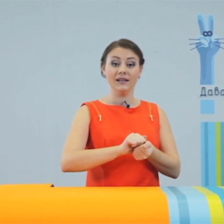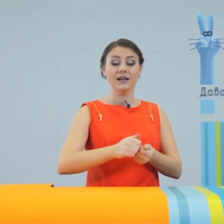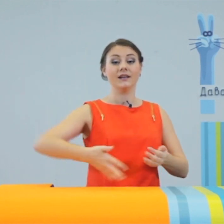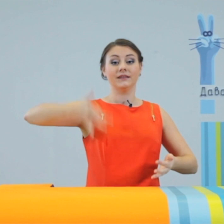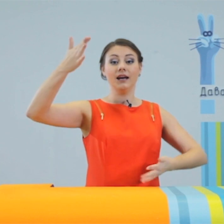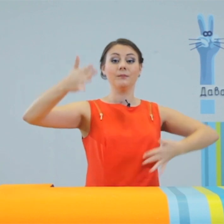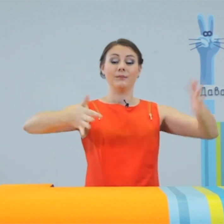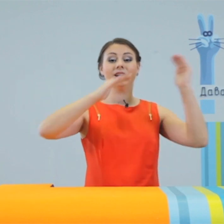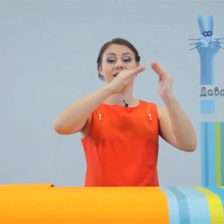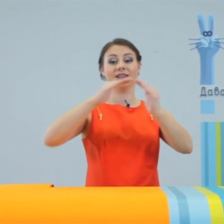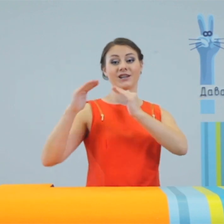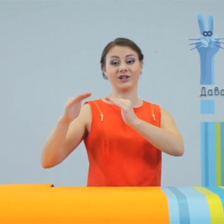на многоэтажки.